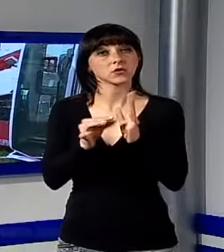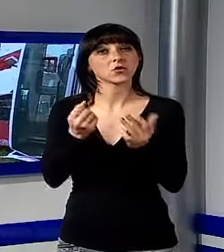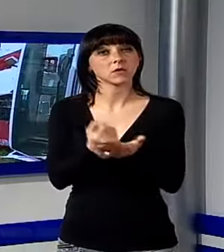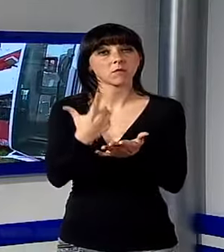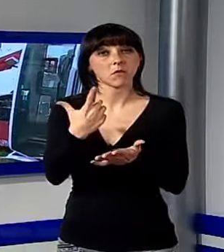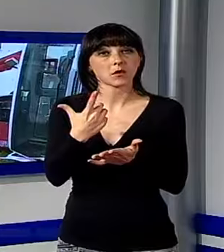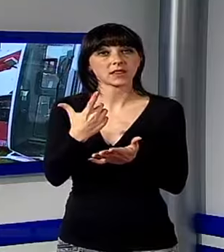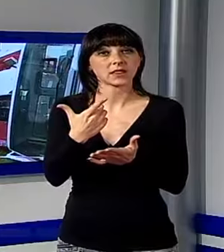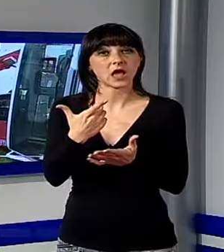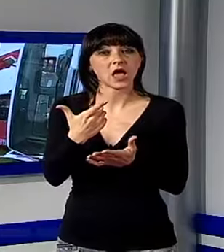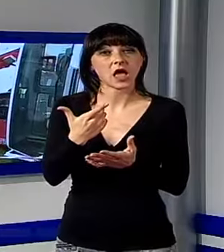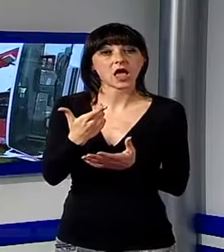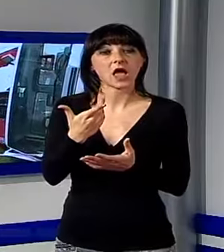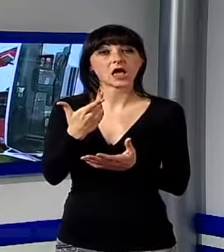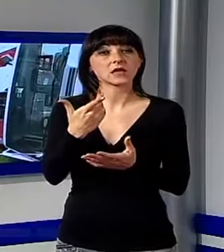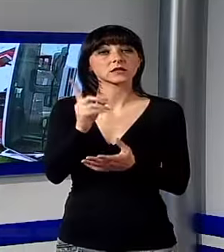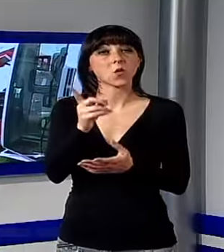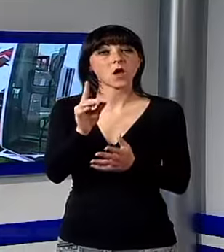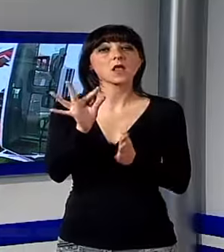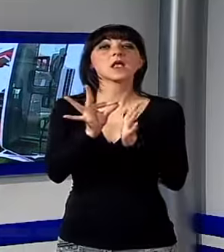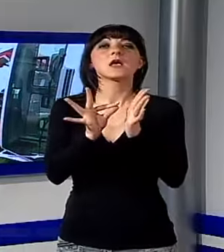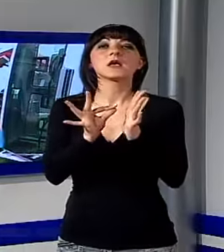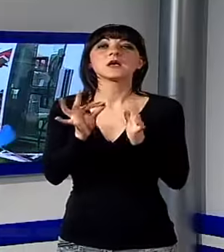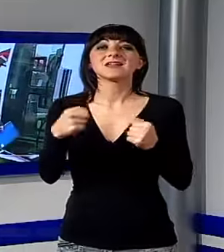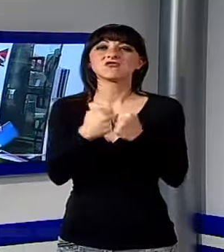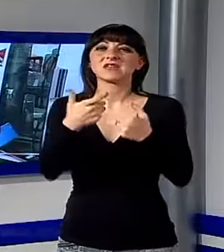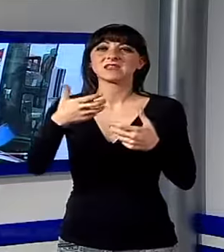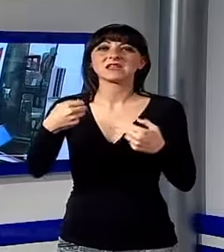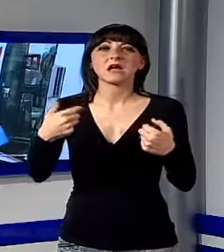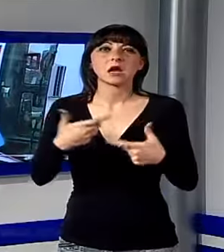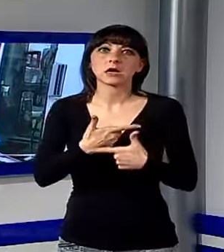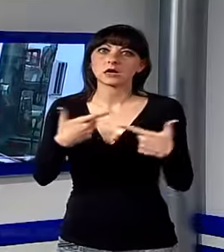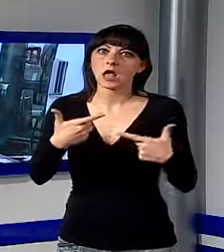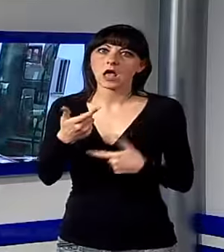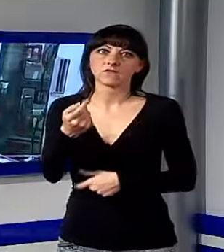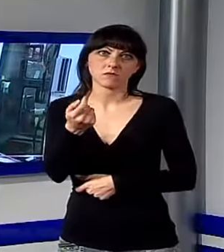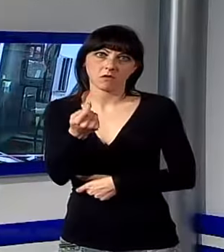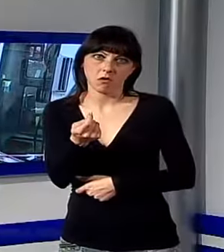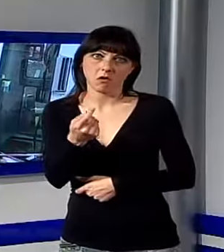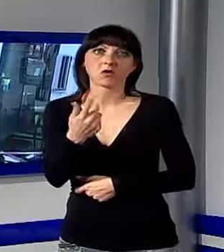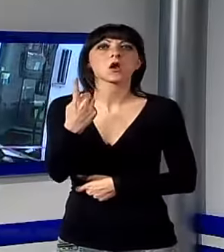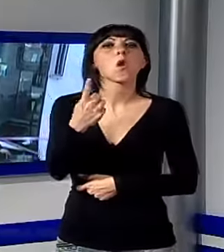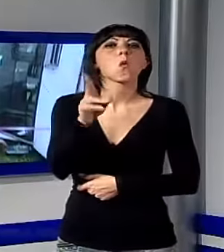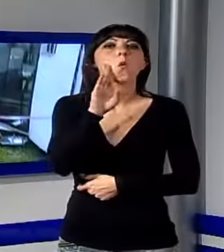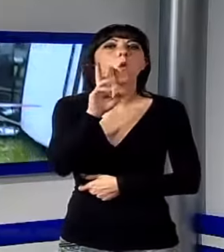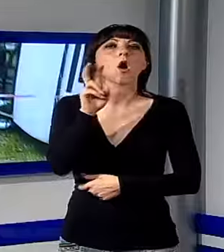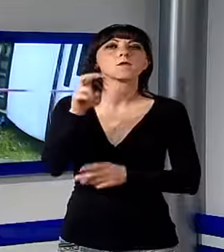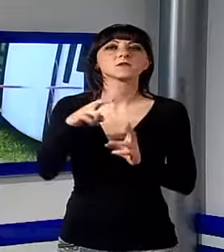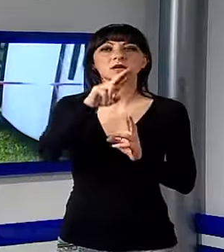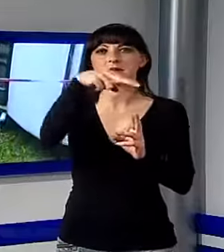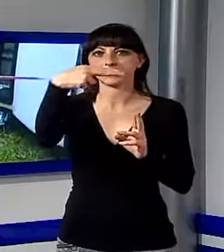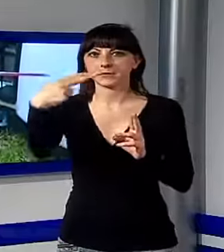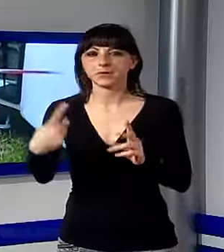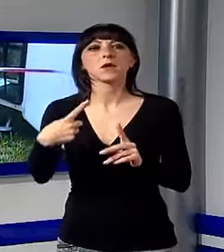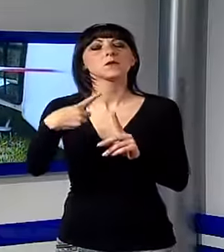incidenti. Nessun mortale e solo due comproniosi riservata, un elettricista caduto da una scala e il membro dell